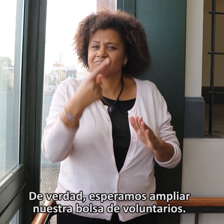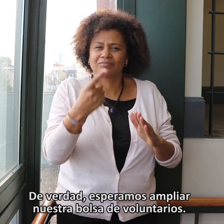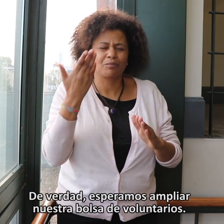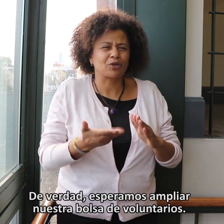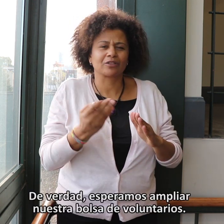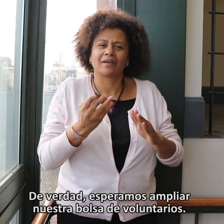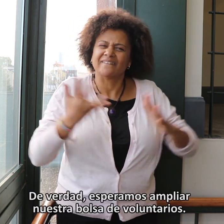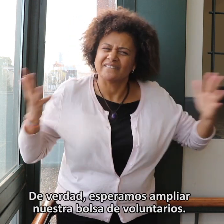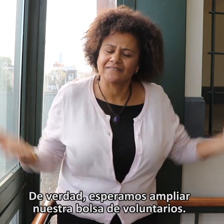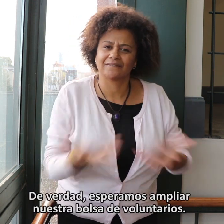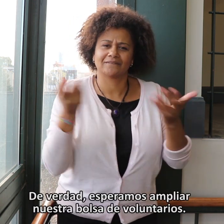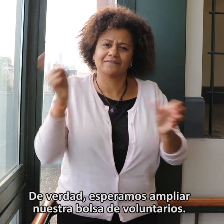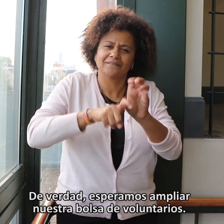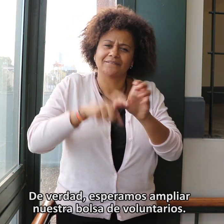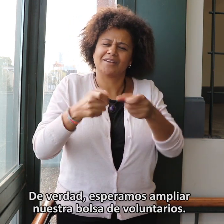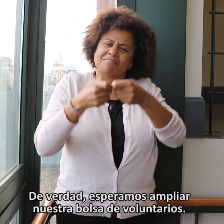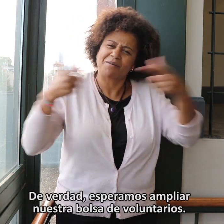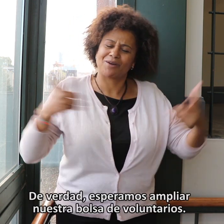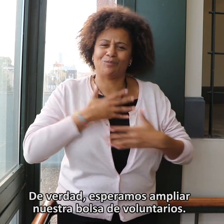De verdad esperamos ampliar nuestra bolsa de voluntarios.